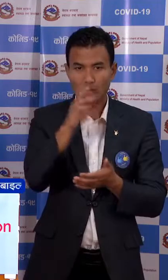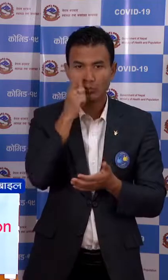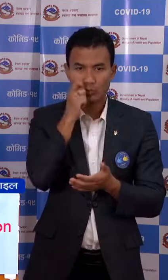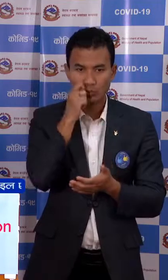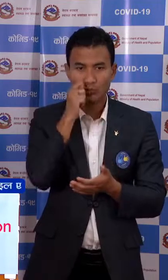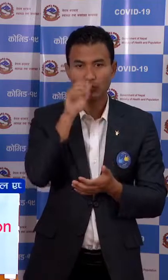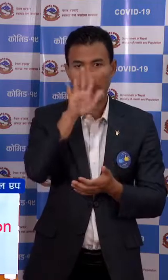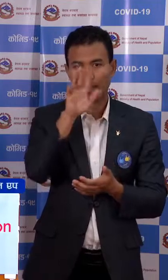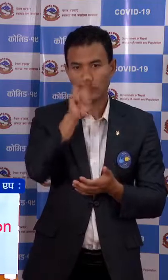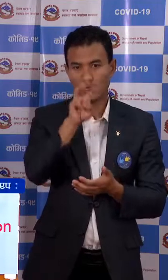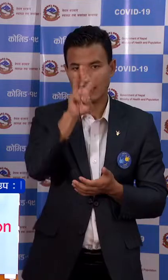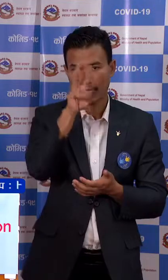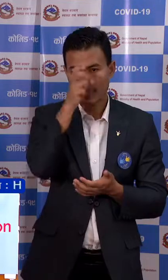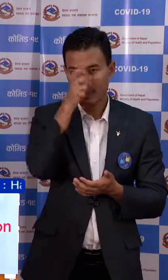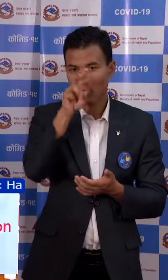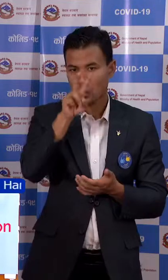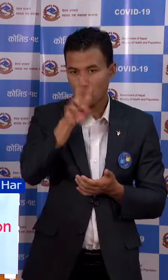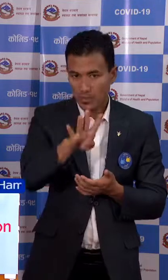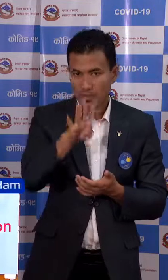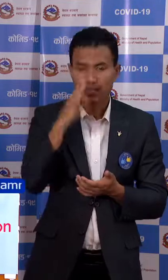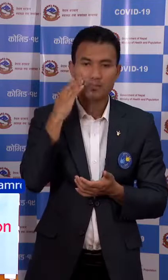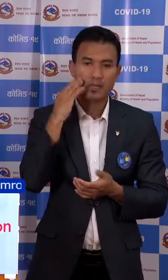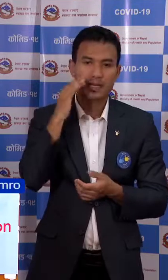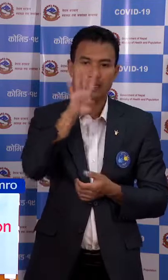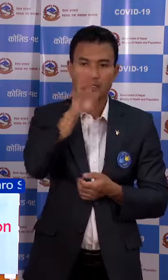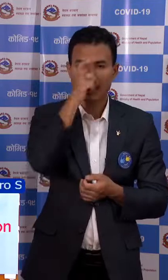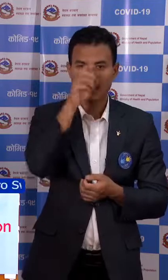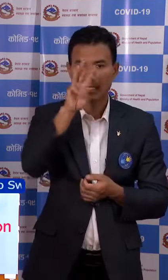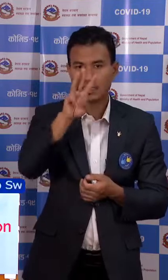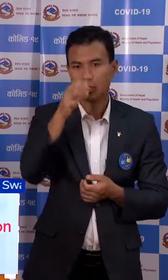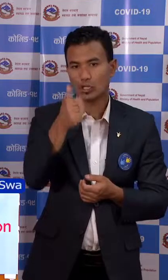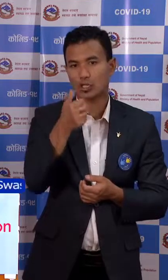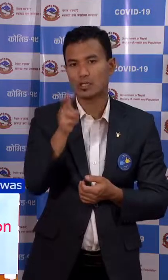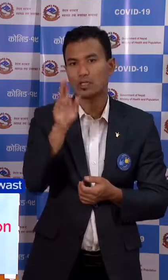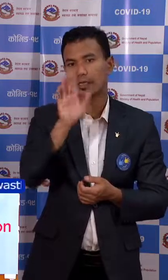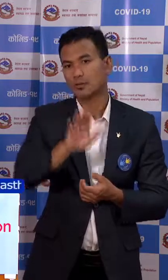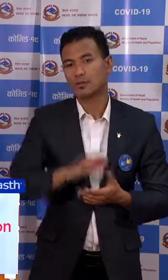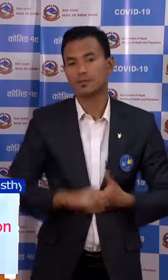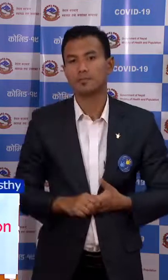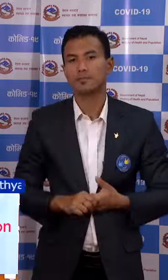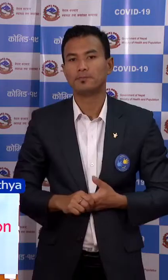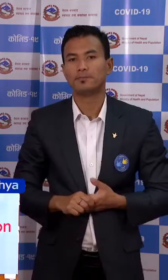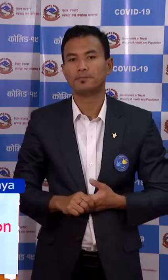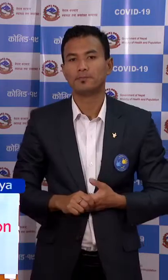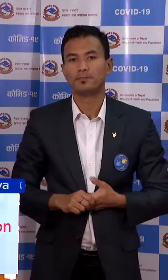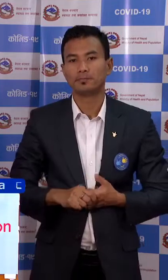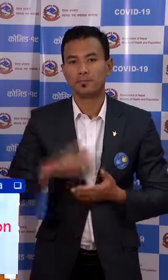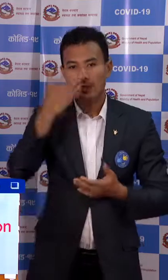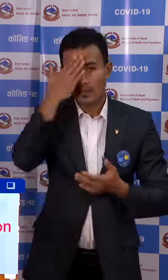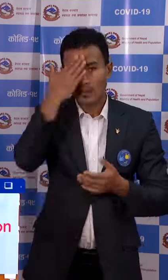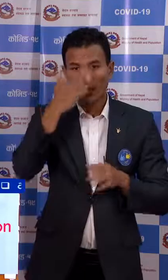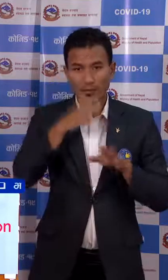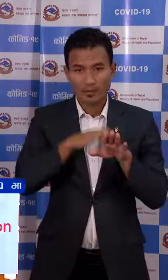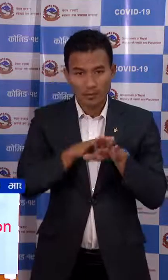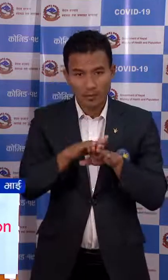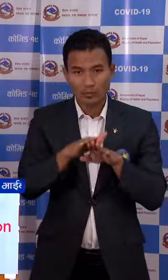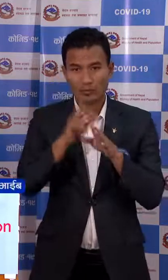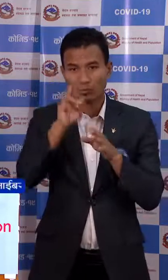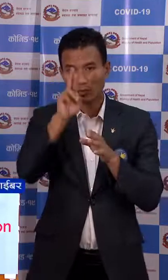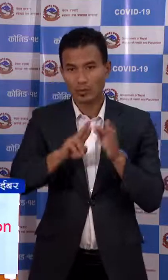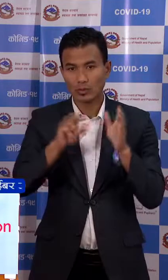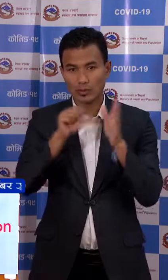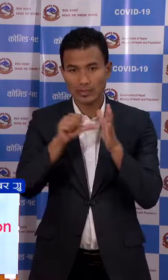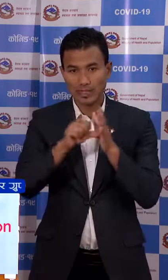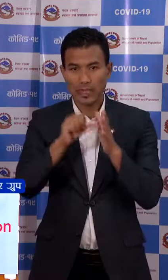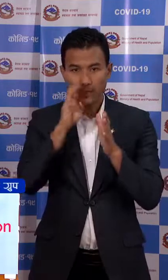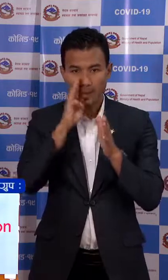पांच अजार 324 र महिला 436 जनुँँचा संक्रमीत हरु रहे को